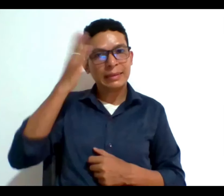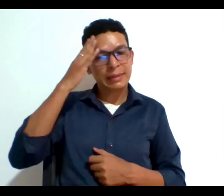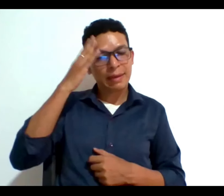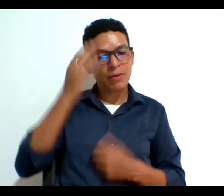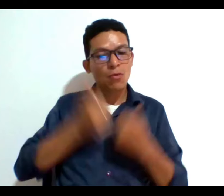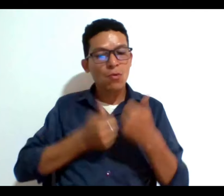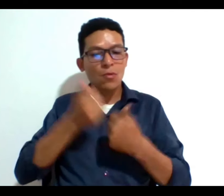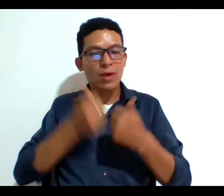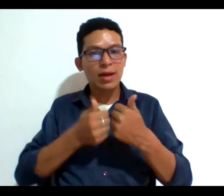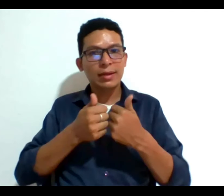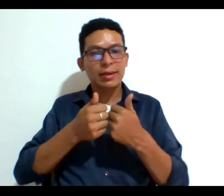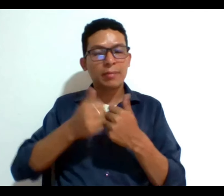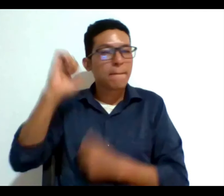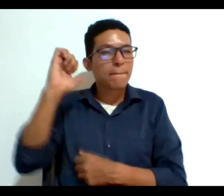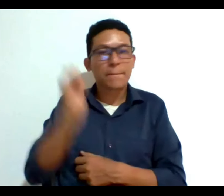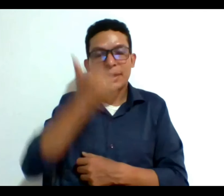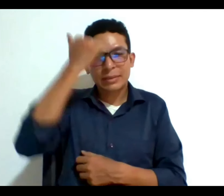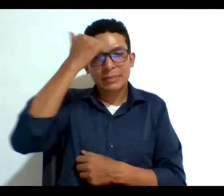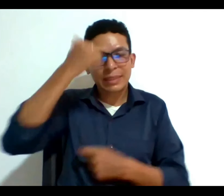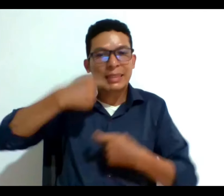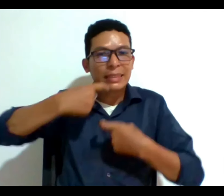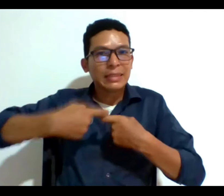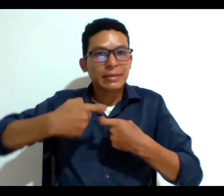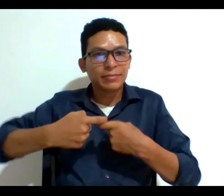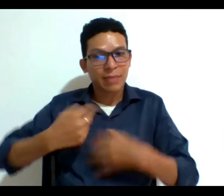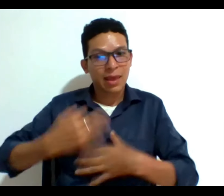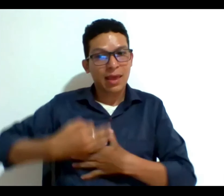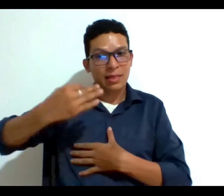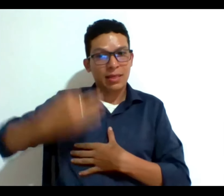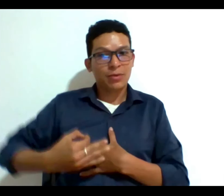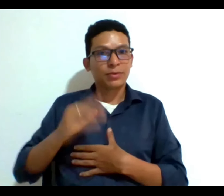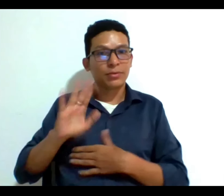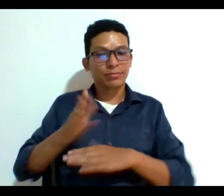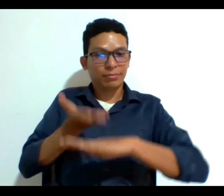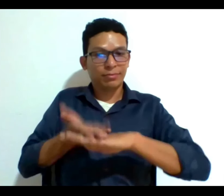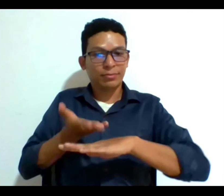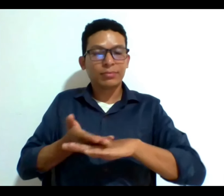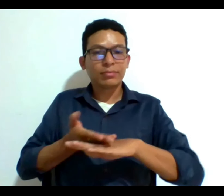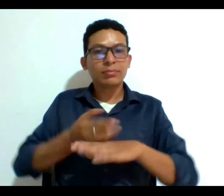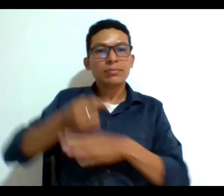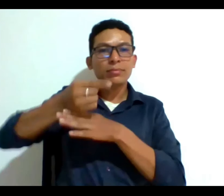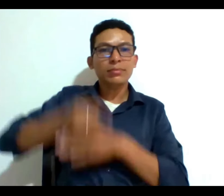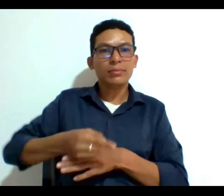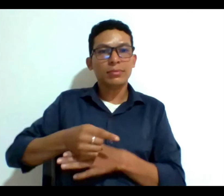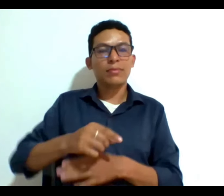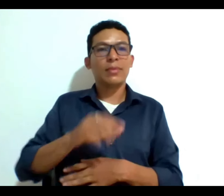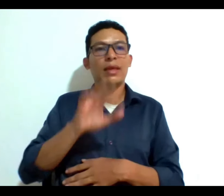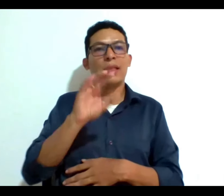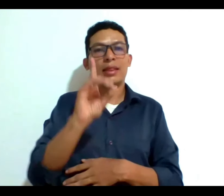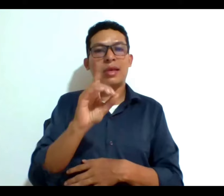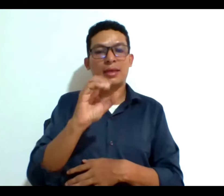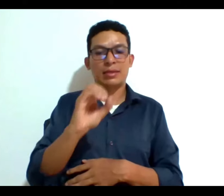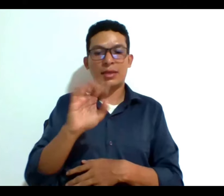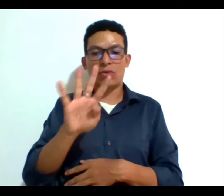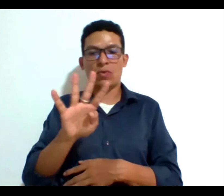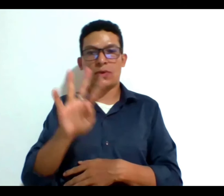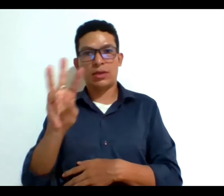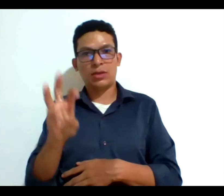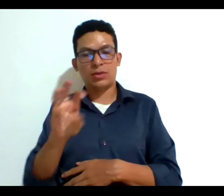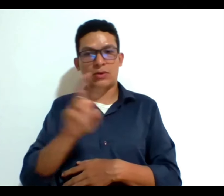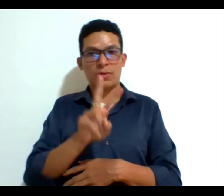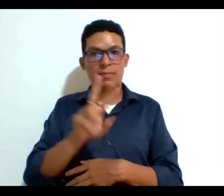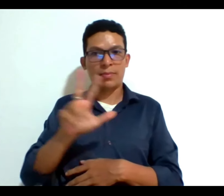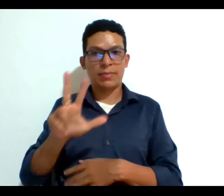los principales desafíos éticos que plantea la sentencia T-04823 en relación con la toma de